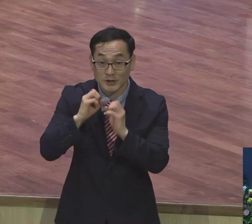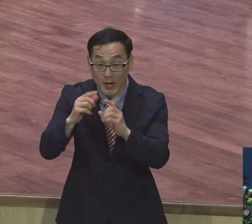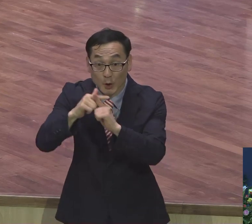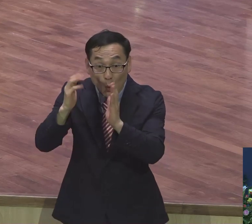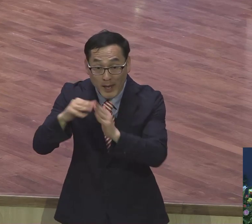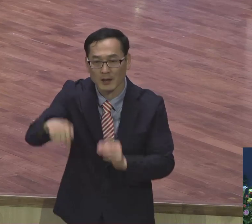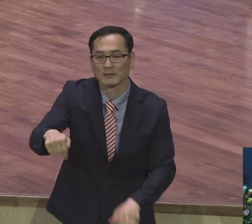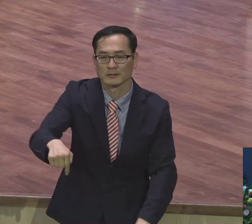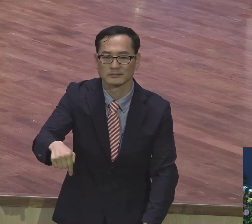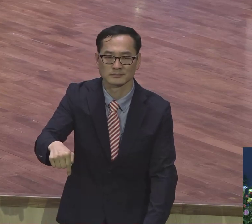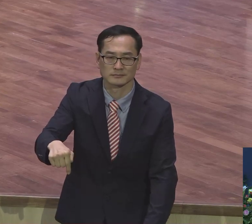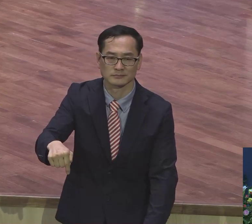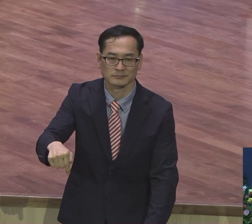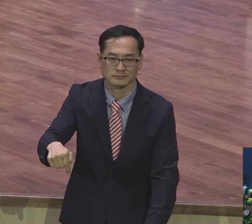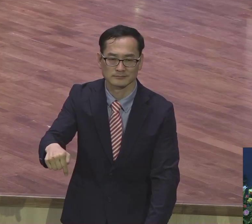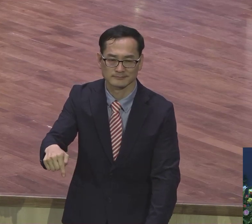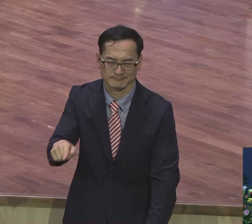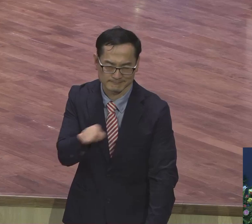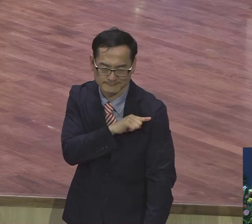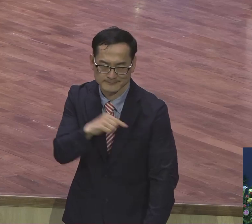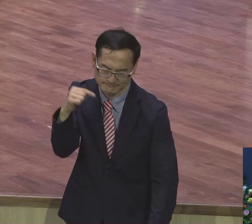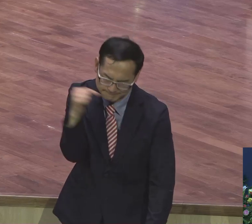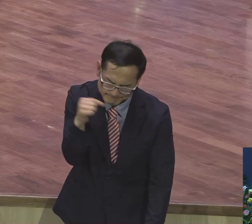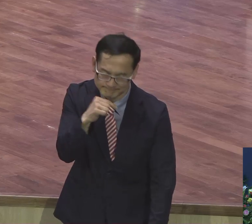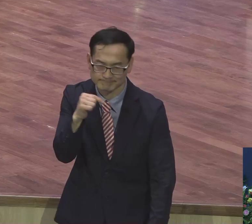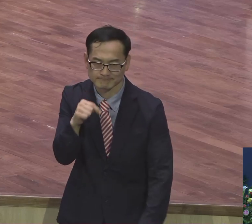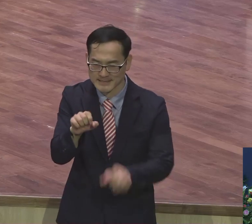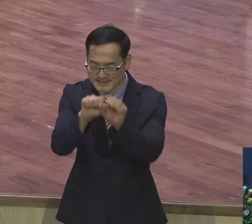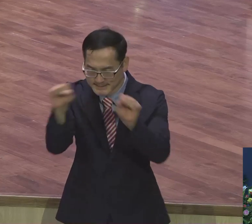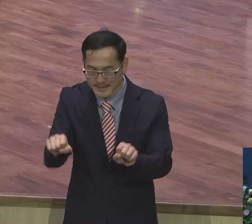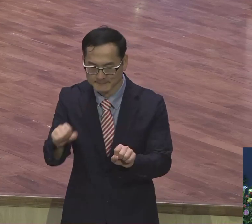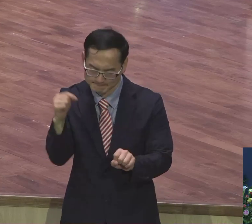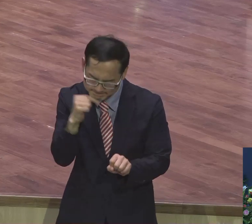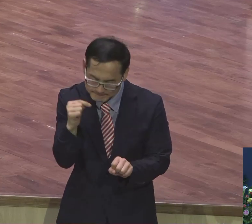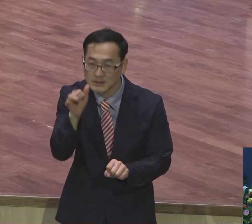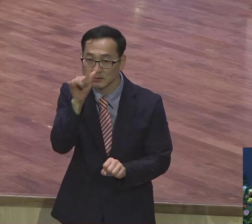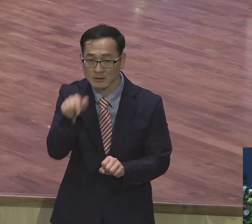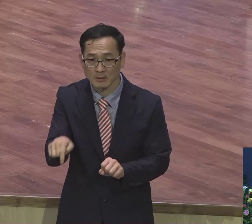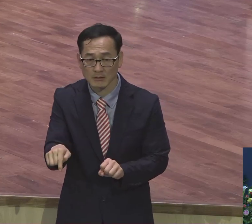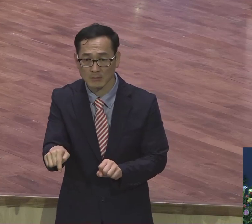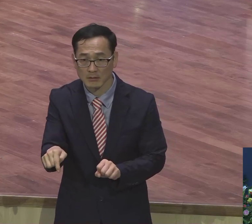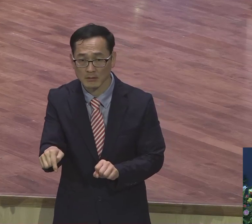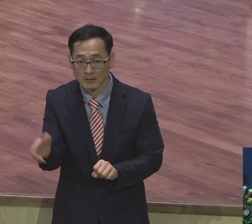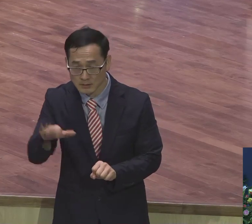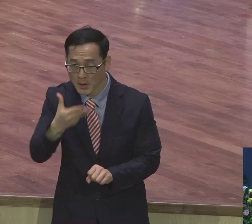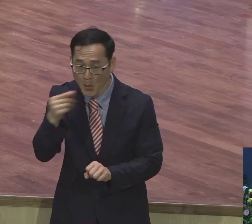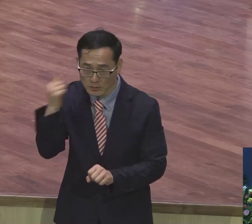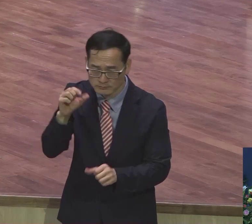여러분을 제자 만들기 위한 시스템이 다 있는데 복음 들었었는데 왜 하나도 안 되냐?